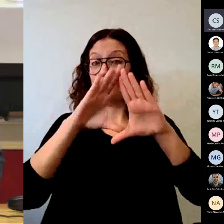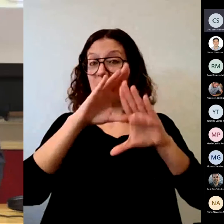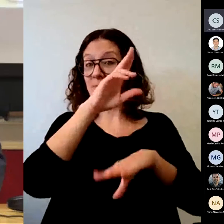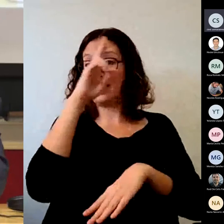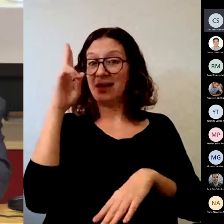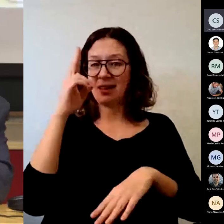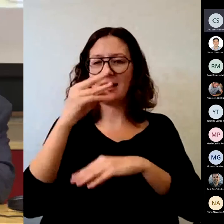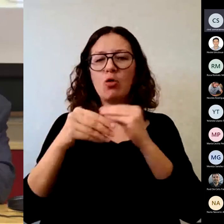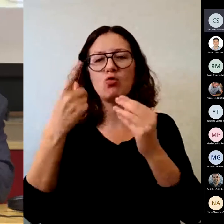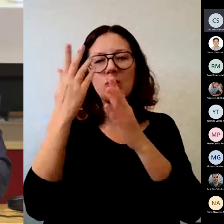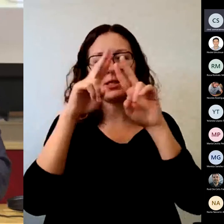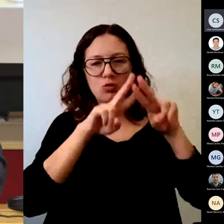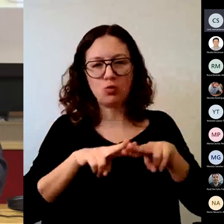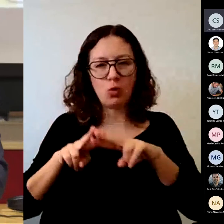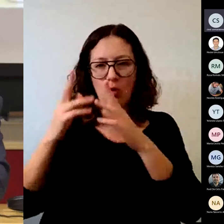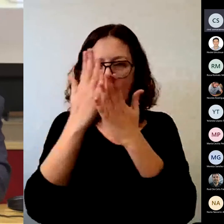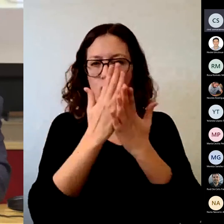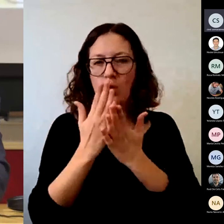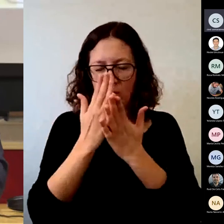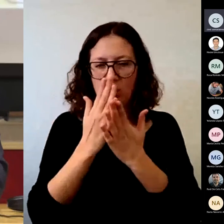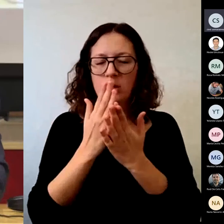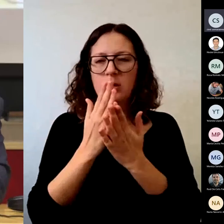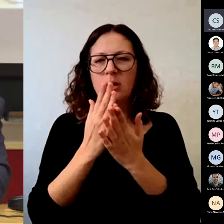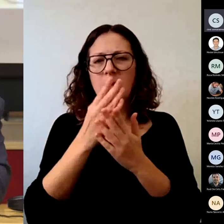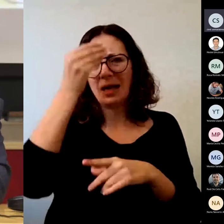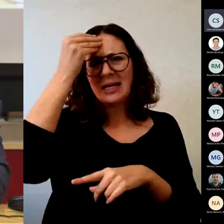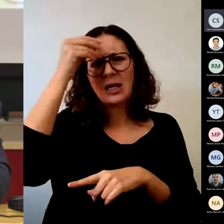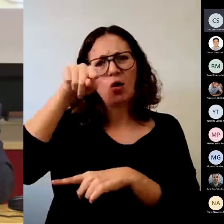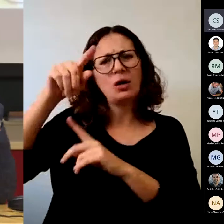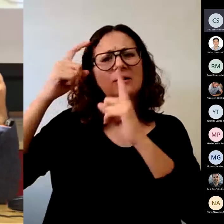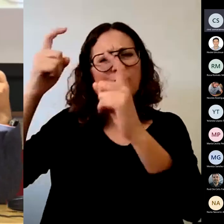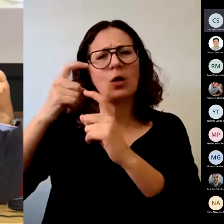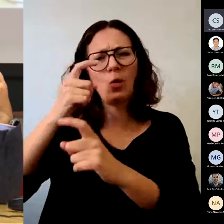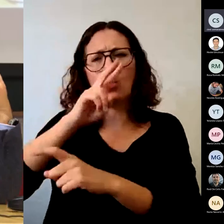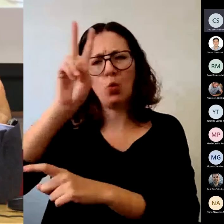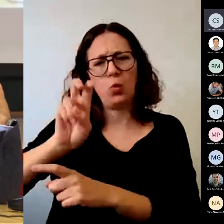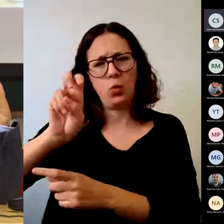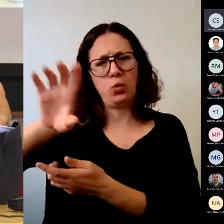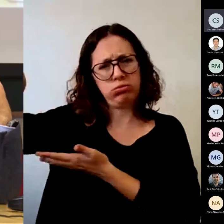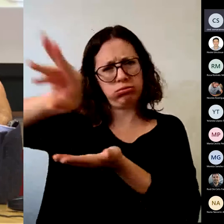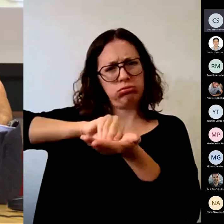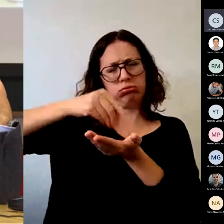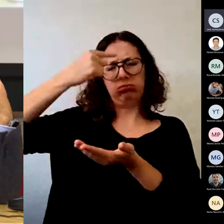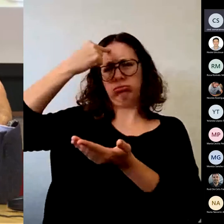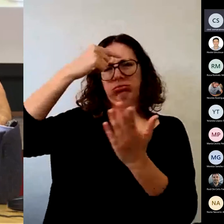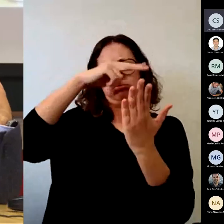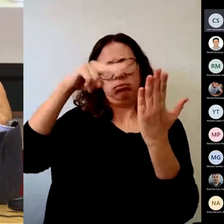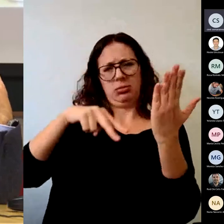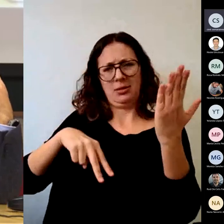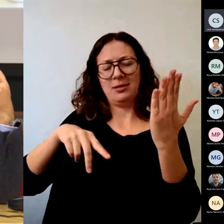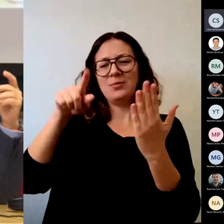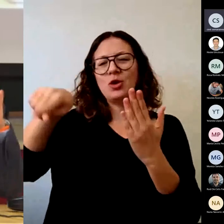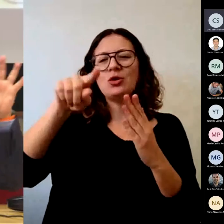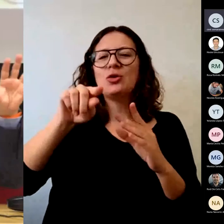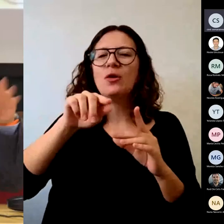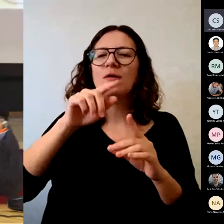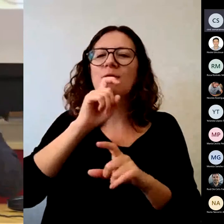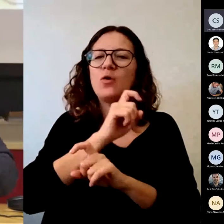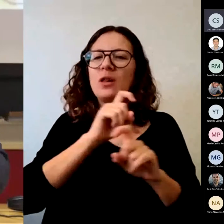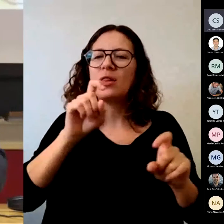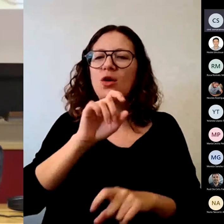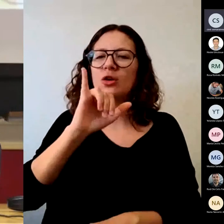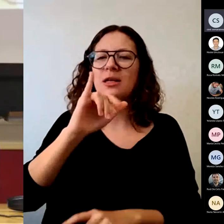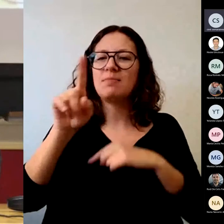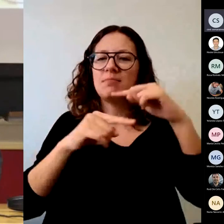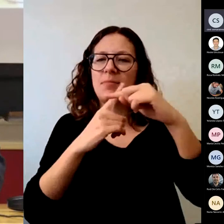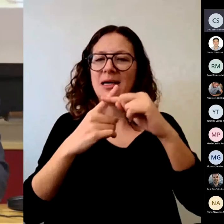esfuerzo que merece la pena que lo tengamos presente y en ese sentido lo tenéis colgado en la página web de la Fundación Madrid más D, de la Agencia de